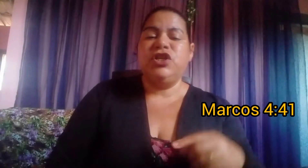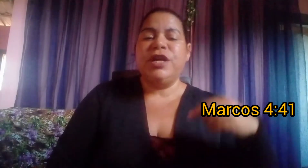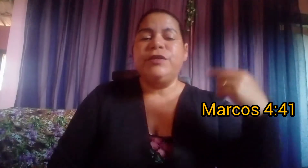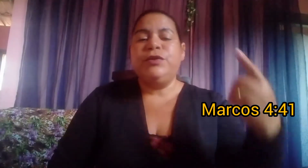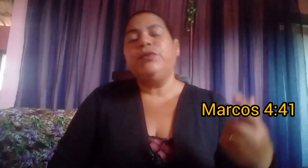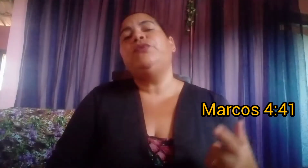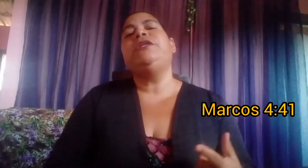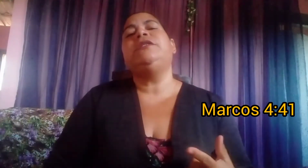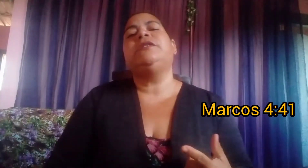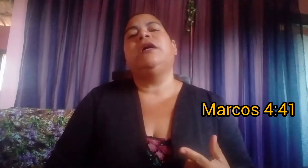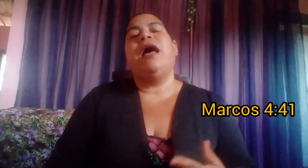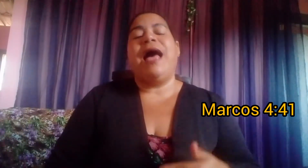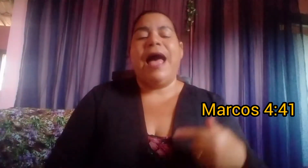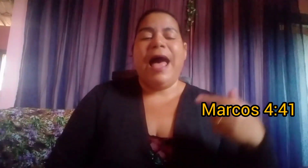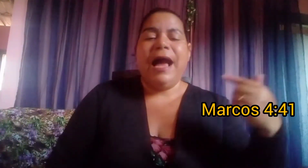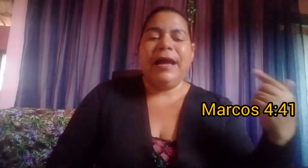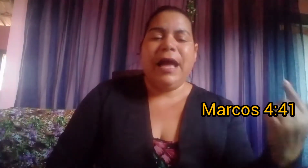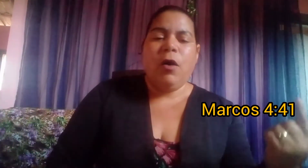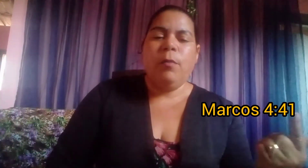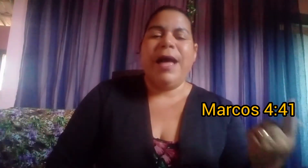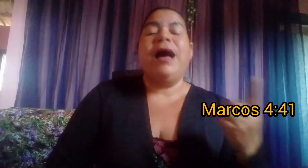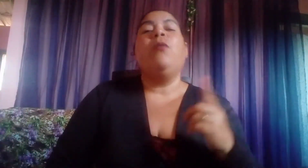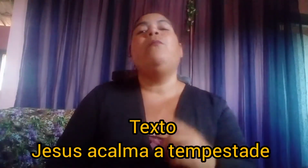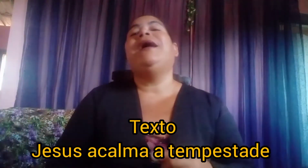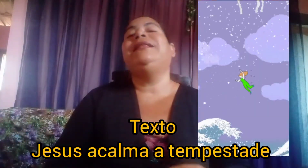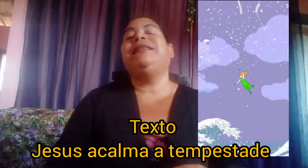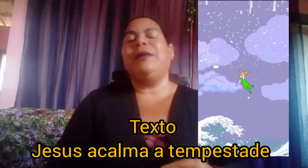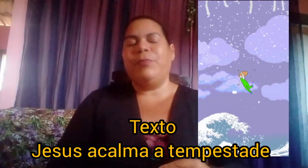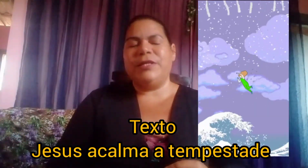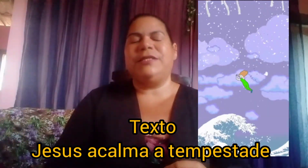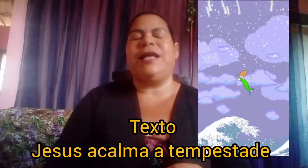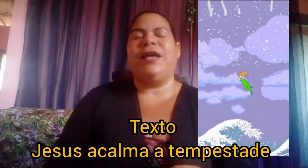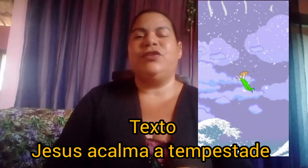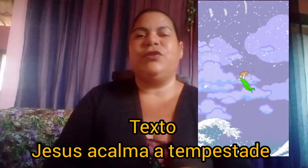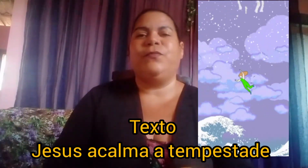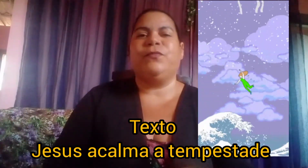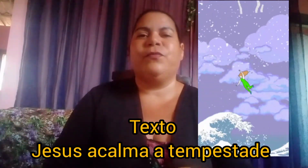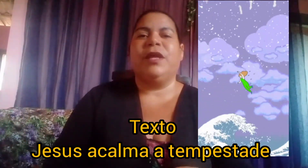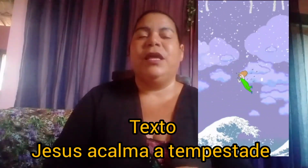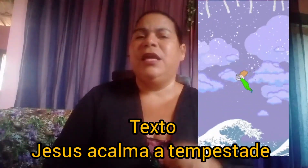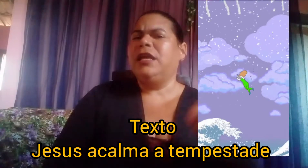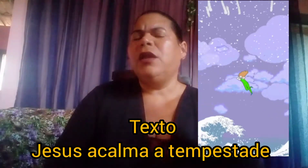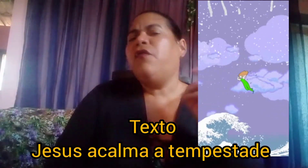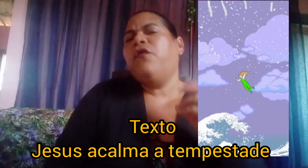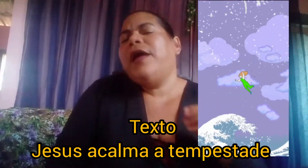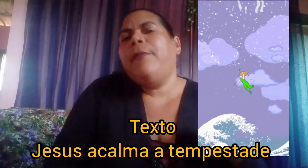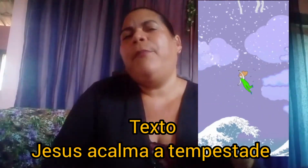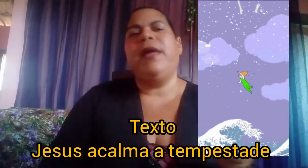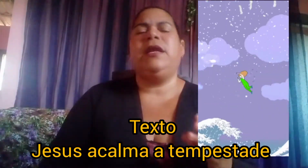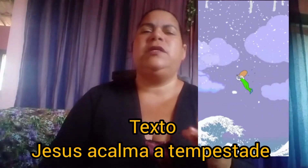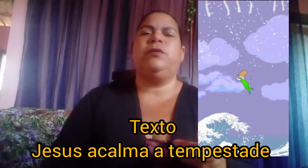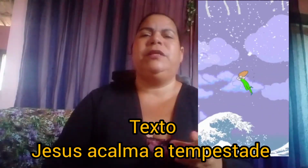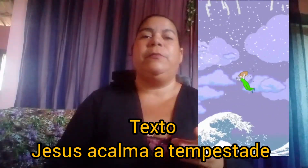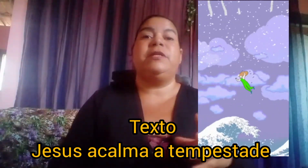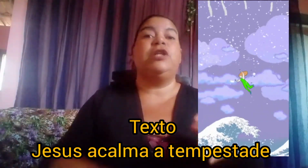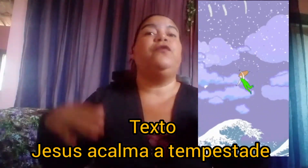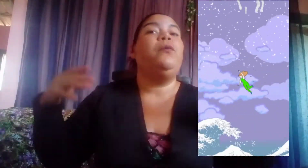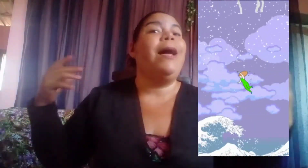Jesus acalma uma tempestade. E não foi apenas uma tempestade, foi uma